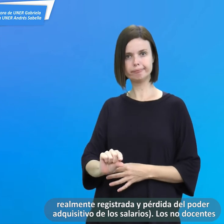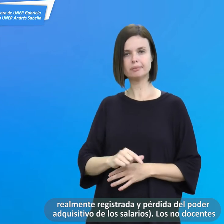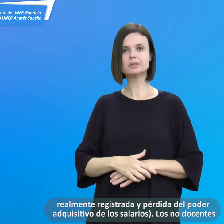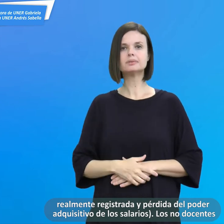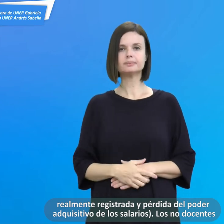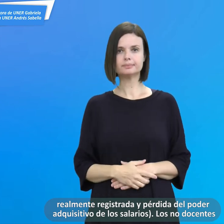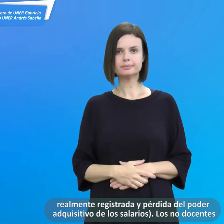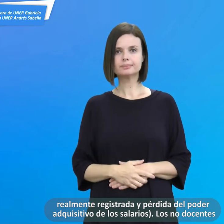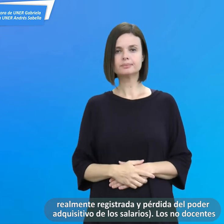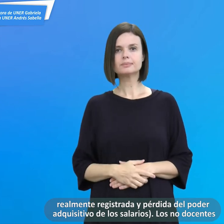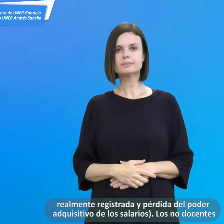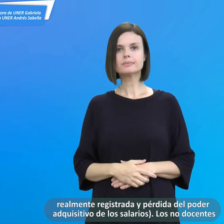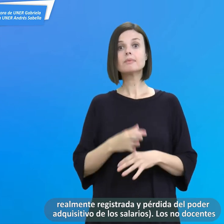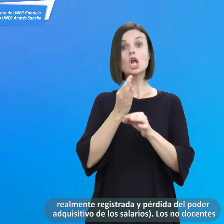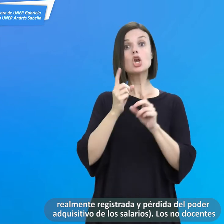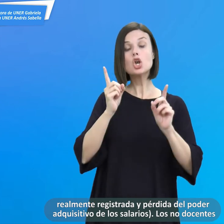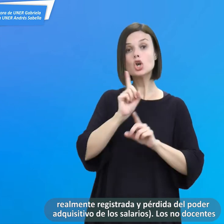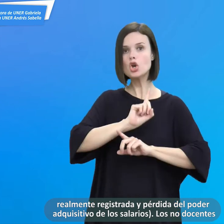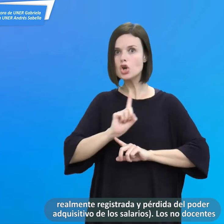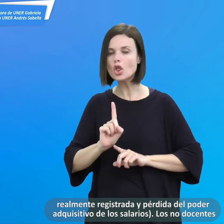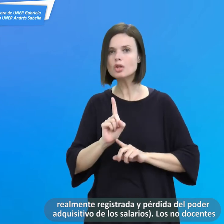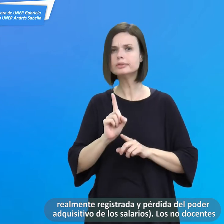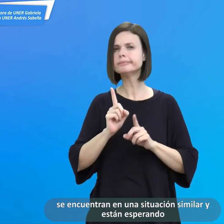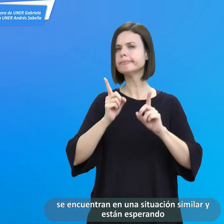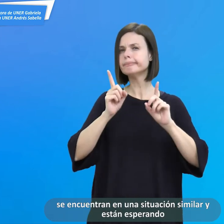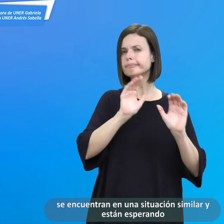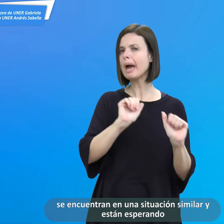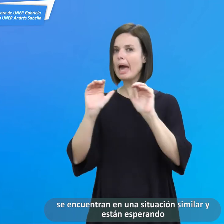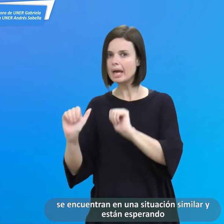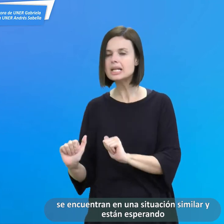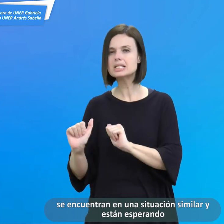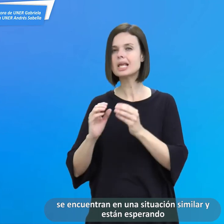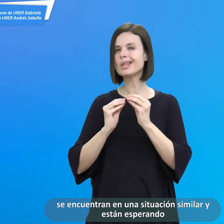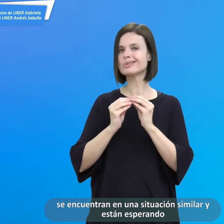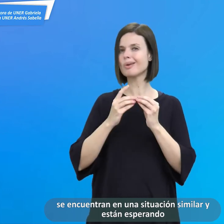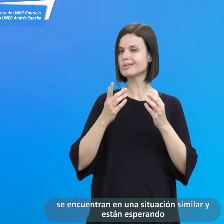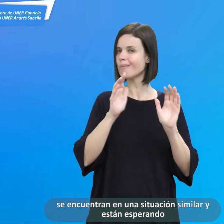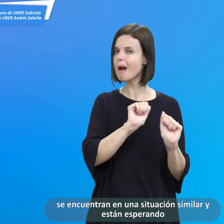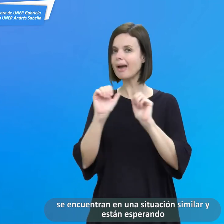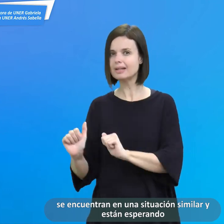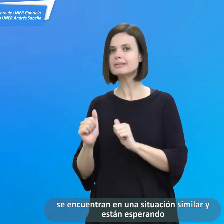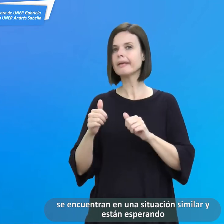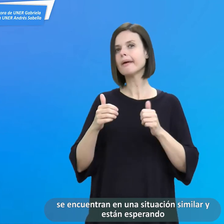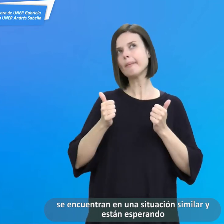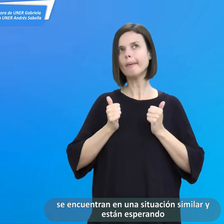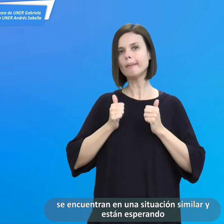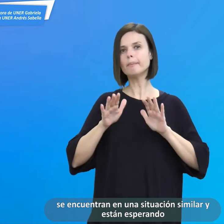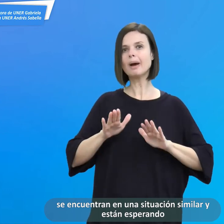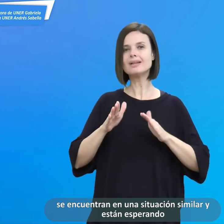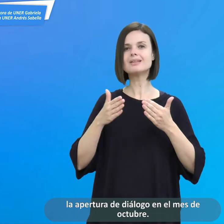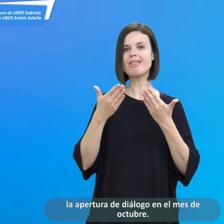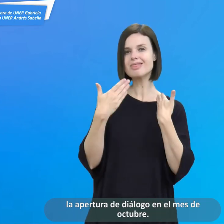pérdida del poder adquisitivo de los salarios. Los no docentes se encuentran en una situación similar